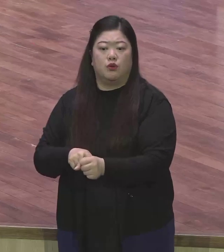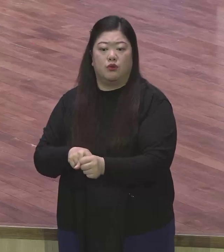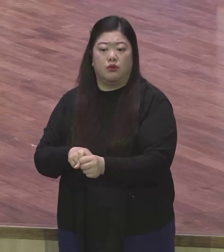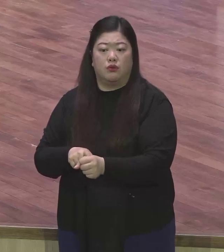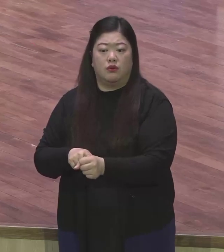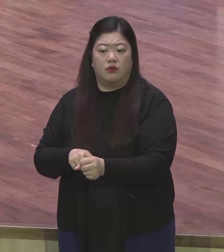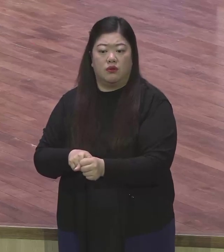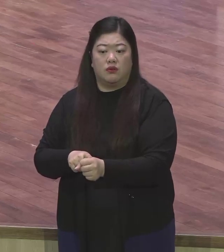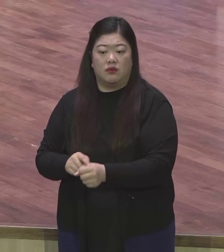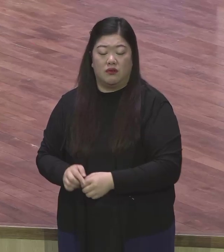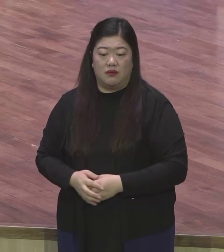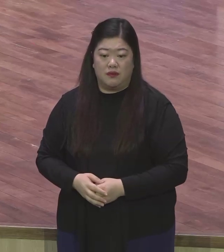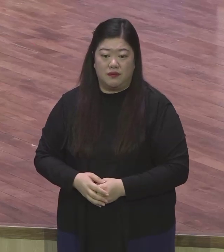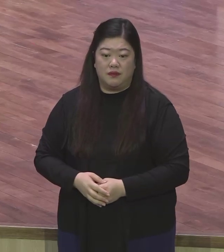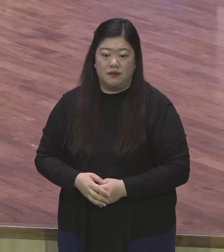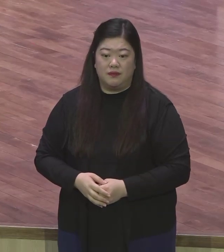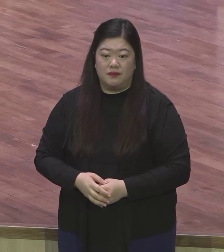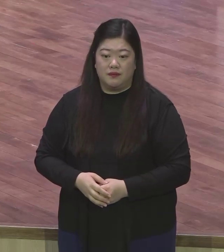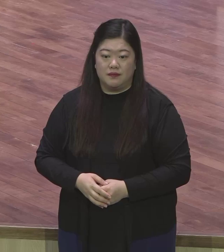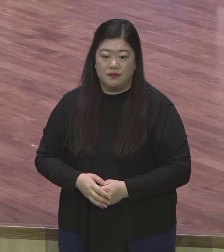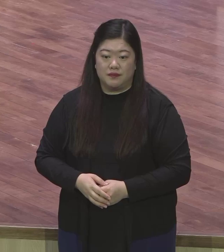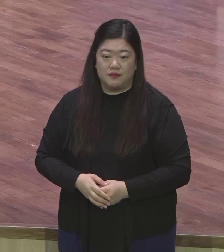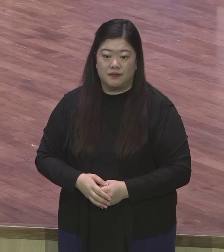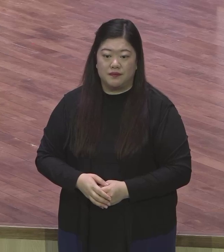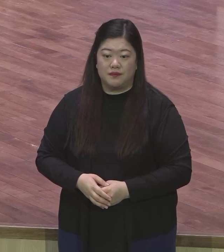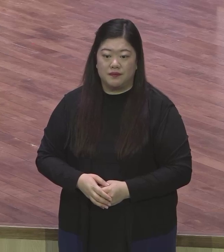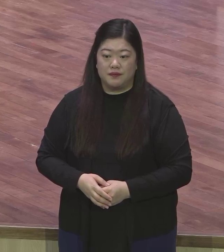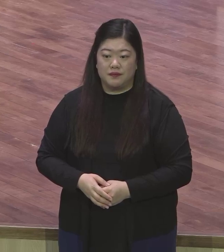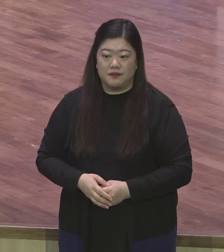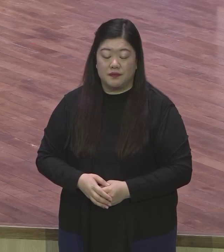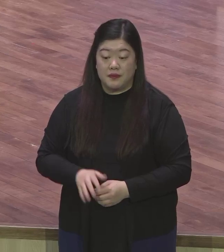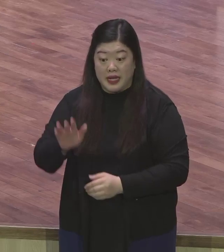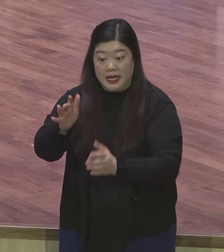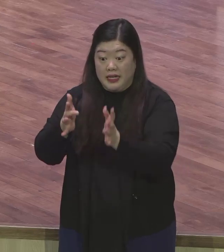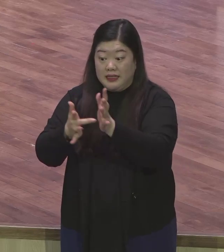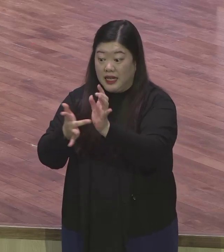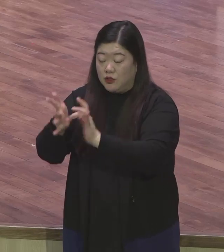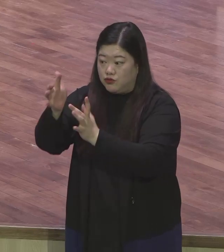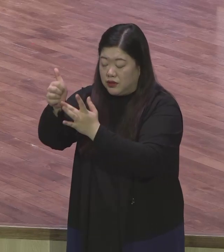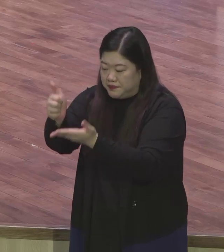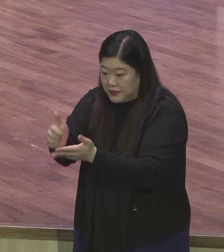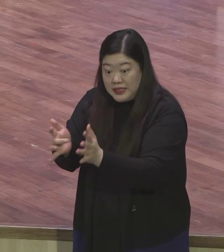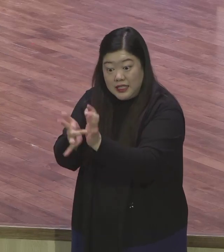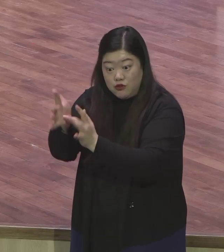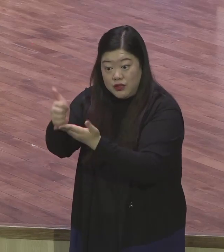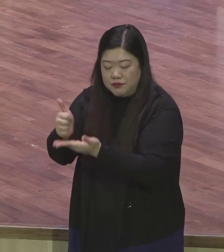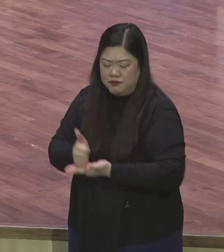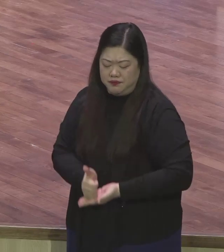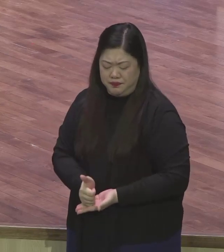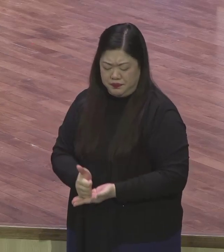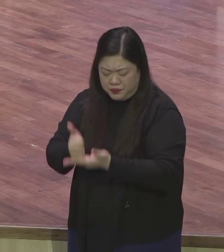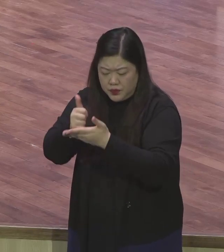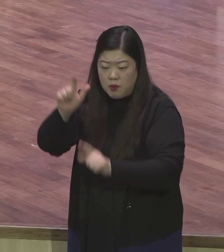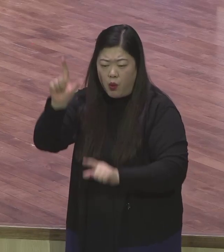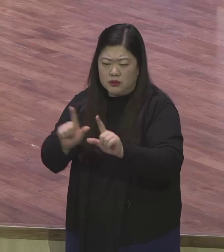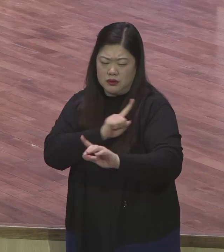목숨을 예수님의 성김의 절정이 뭐냐 예수님의 성김의 절정 자기